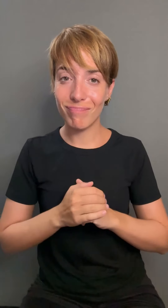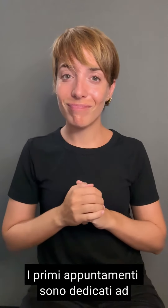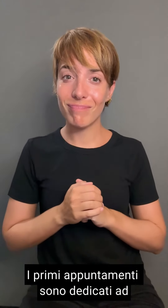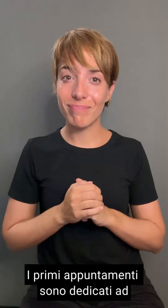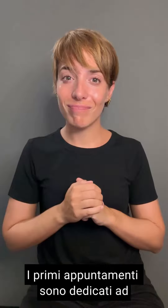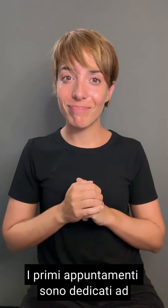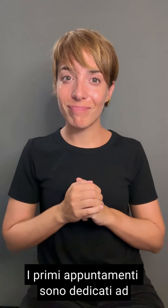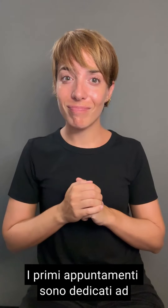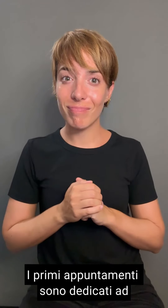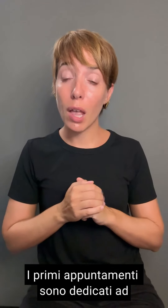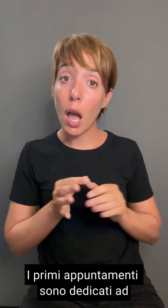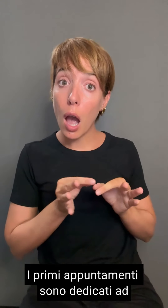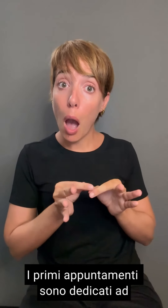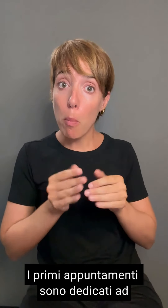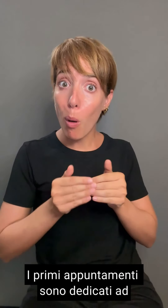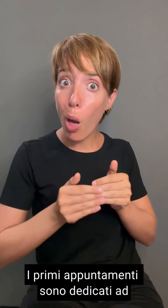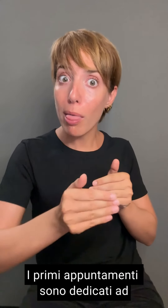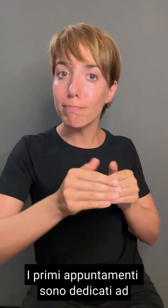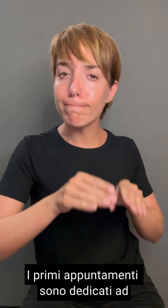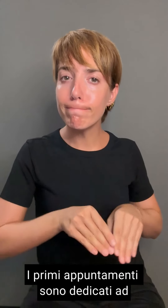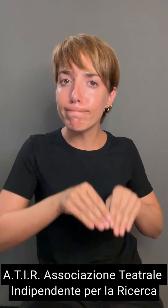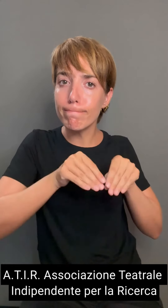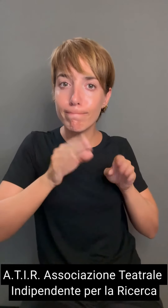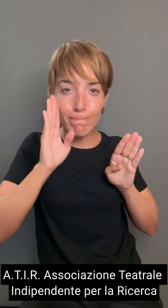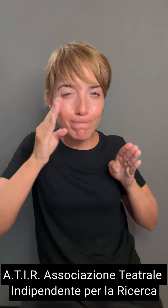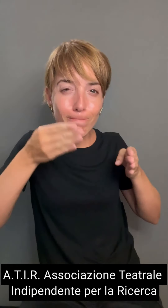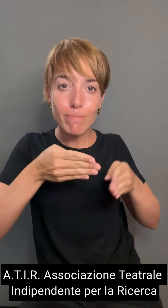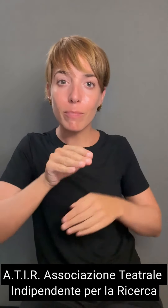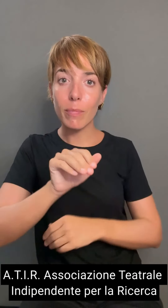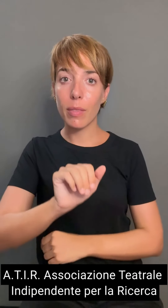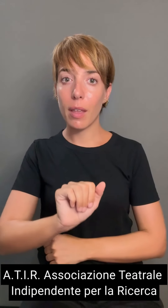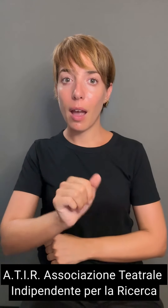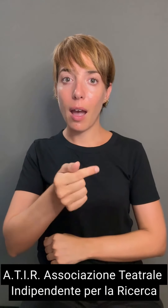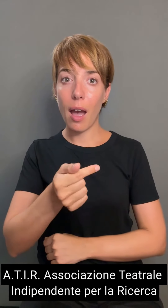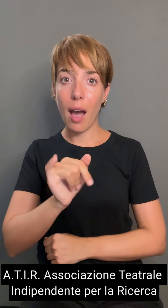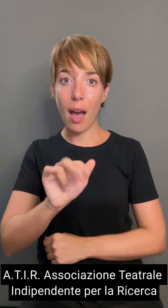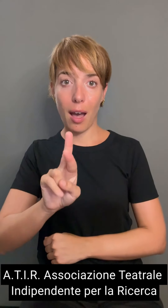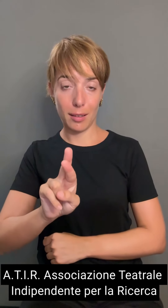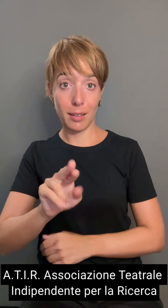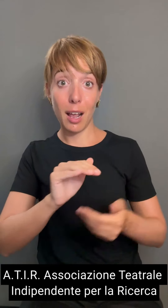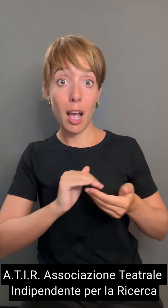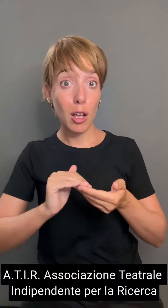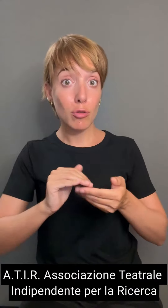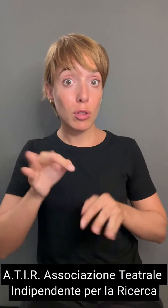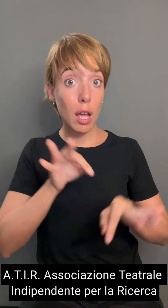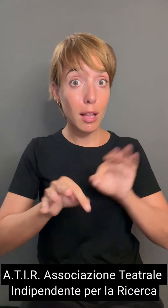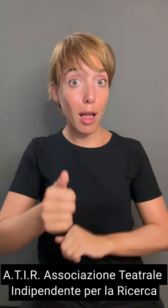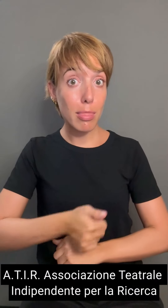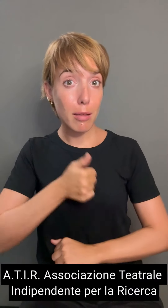primi appuntamenti sono dedicati ad ATIR, Associazione Teatrale Indipendente per la